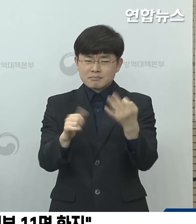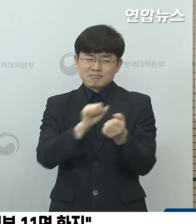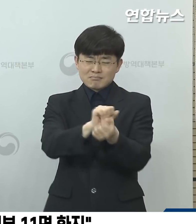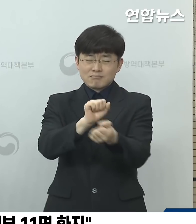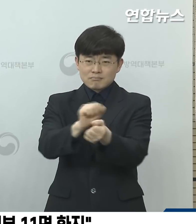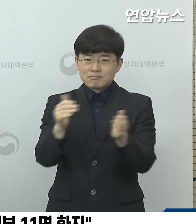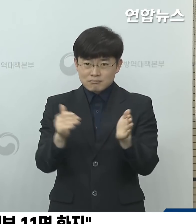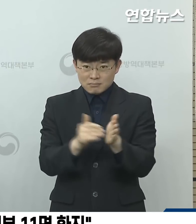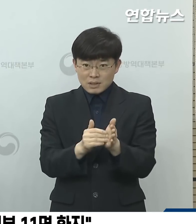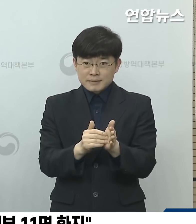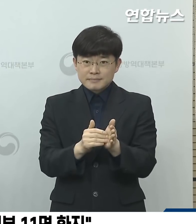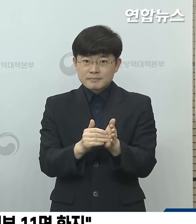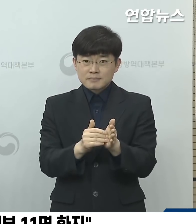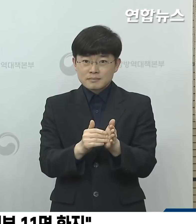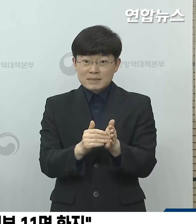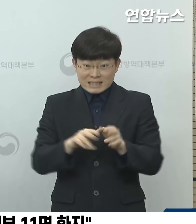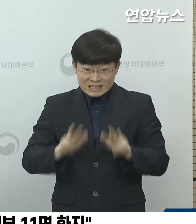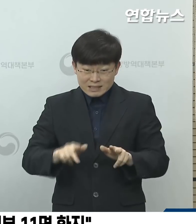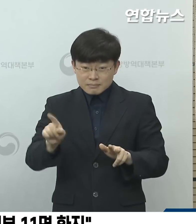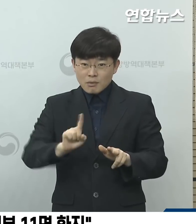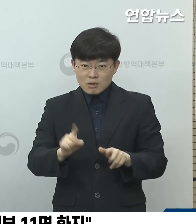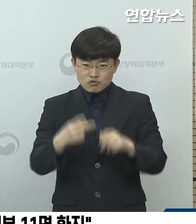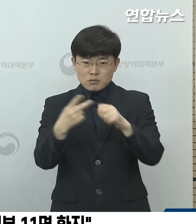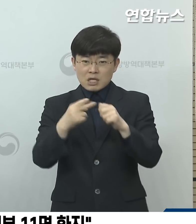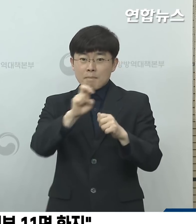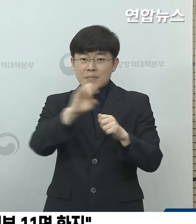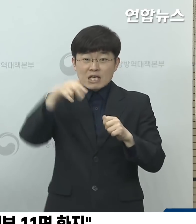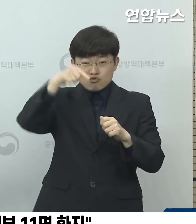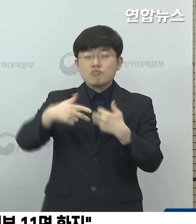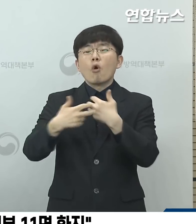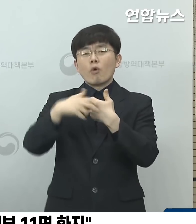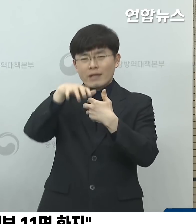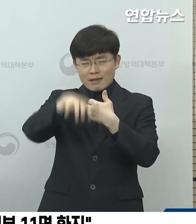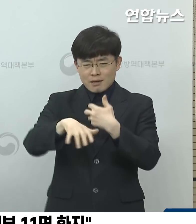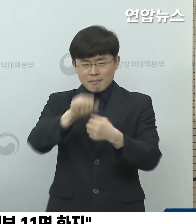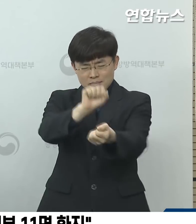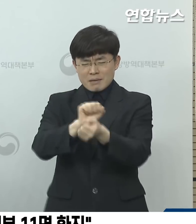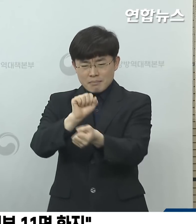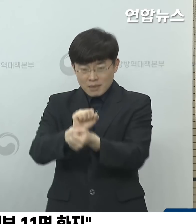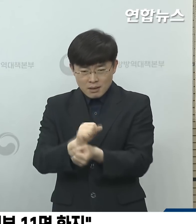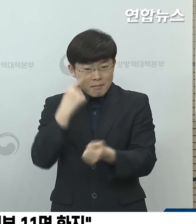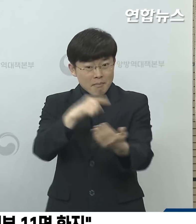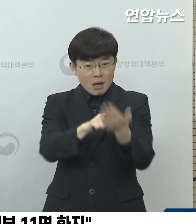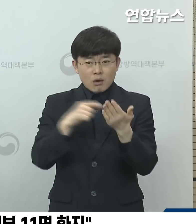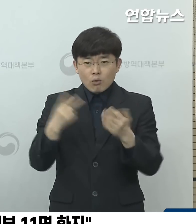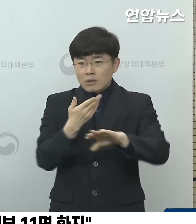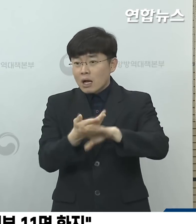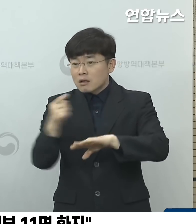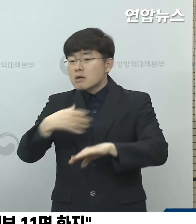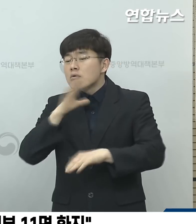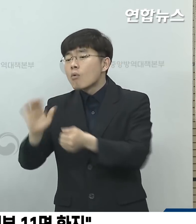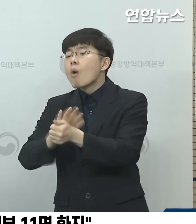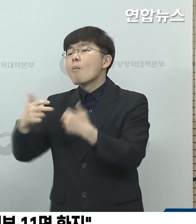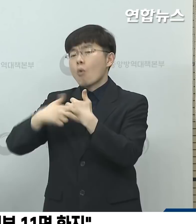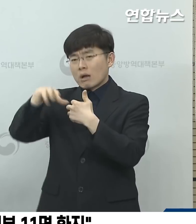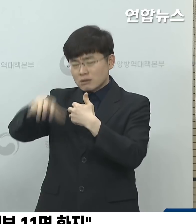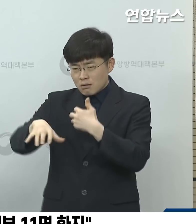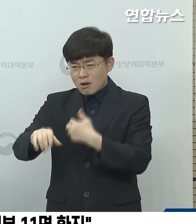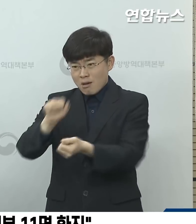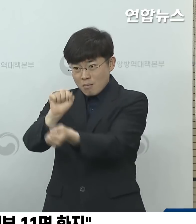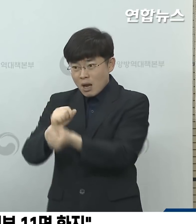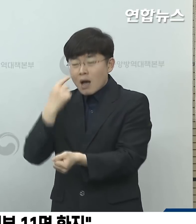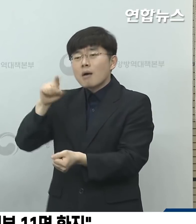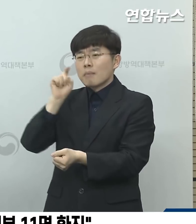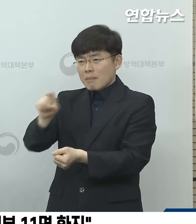되었습니다. 현재 제2미주병원에서의 추가 발생과 여러 요양병원에서의 추가 환자 보고가 계속